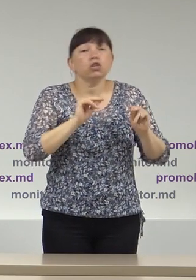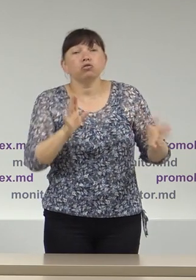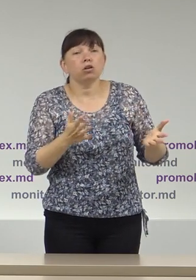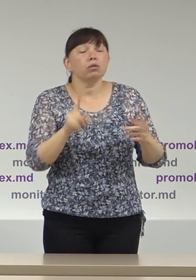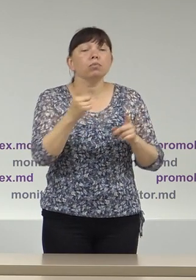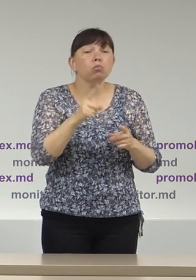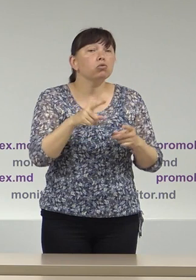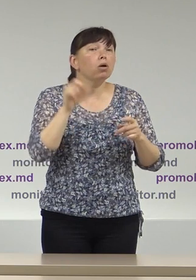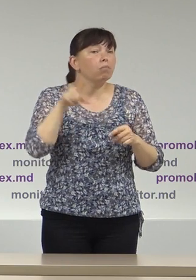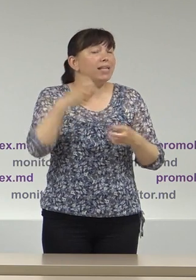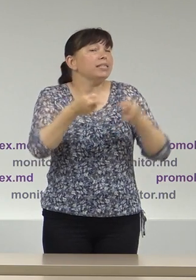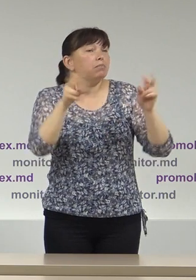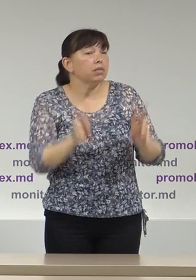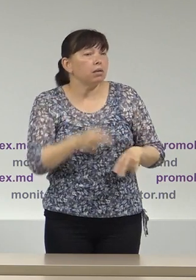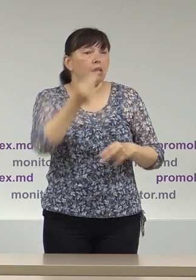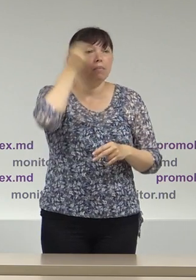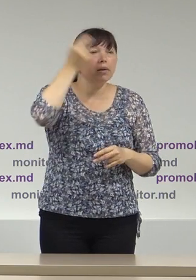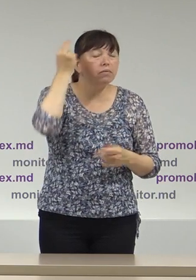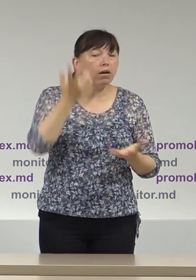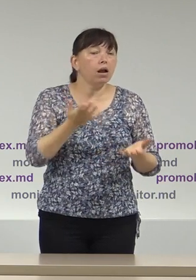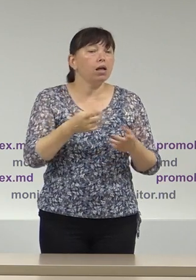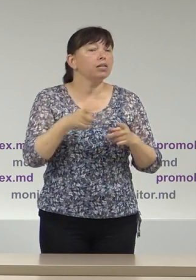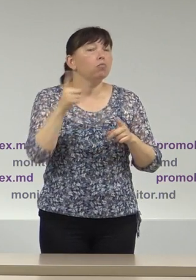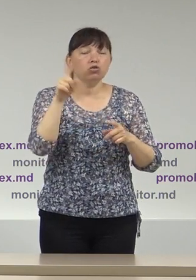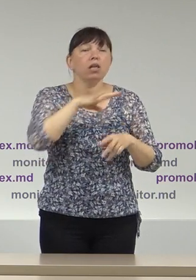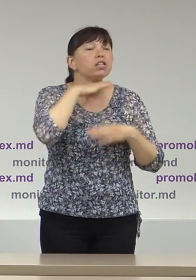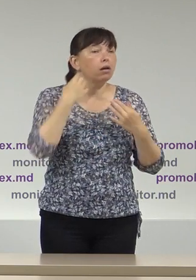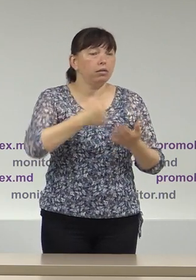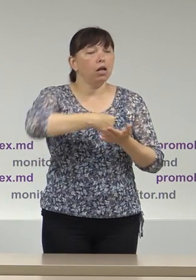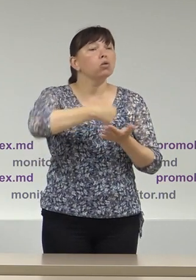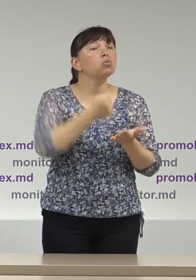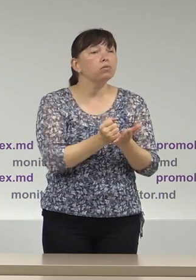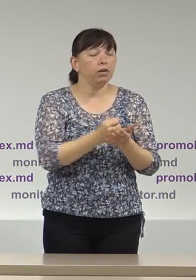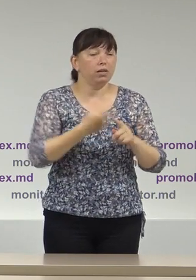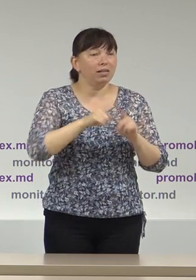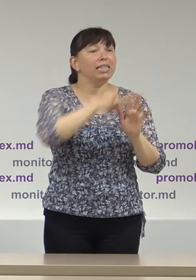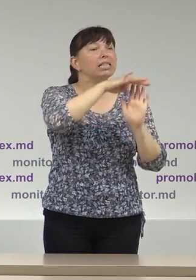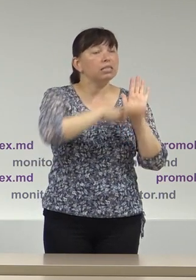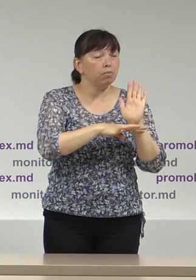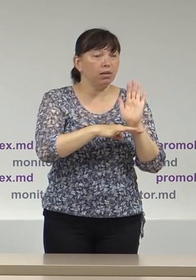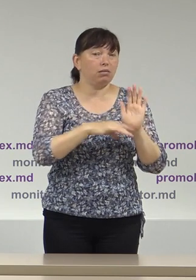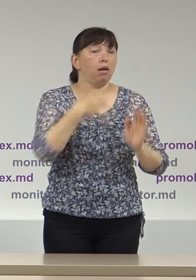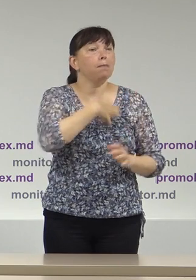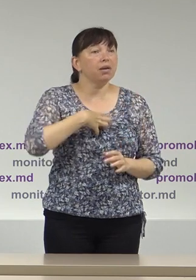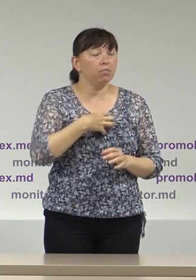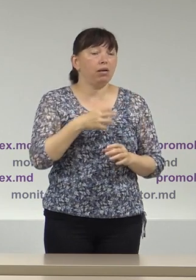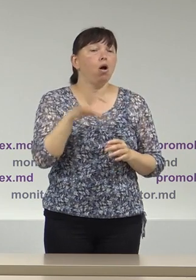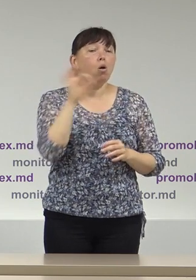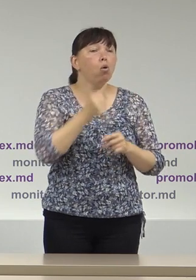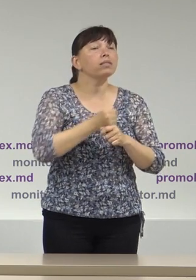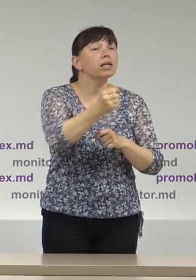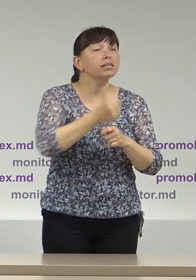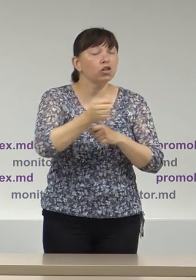se adoptă intenționat această cotărâri de către Consiliul Municipal Chișinău privind nominalizarea